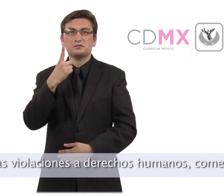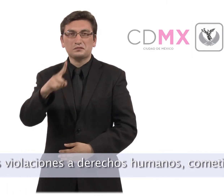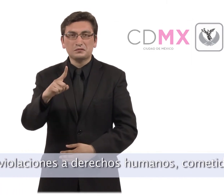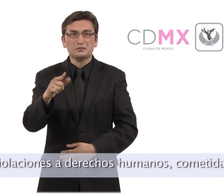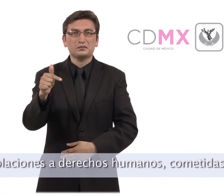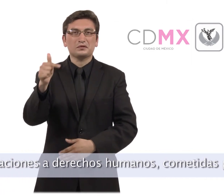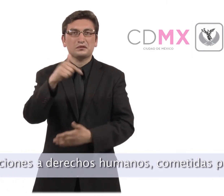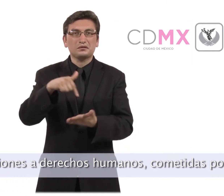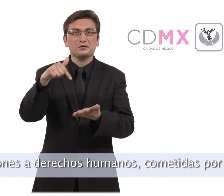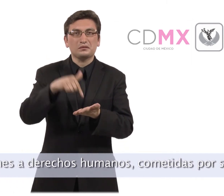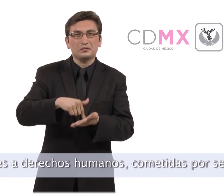Humanos.